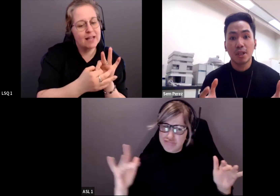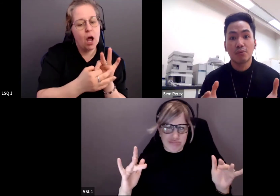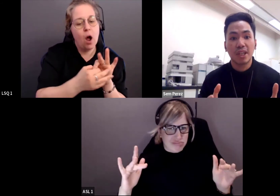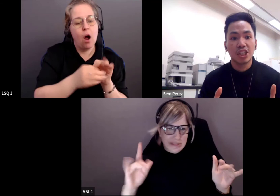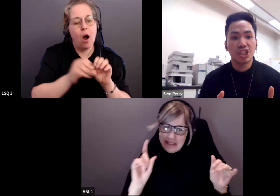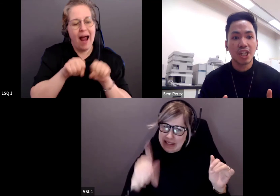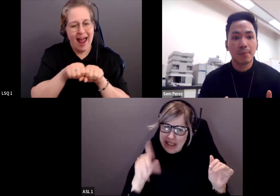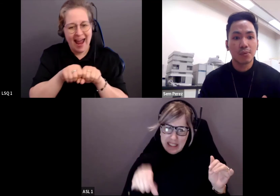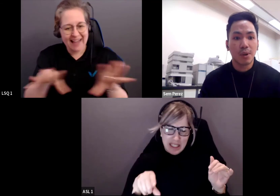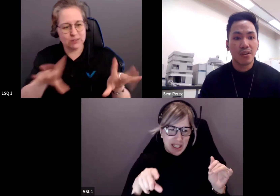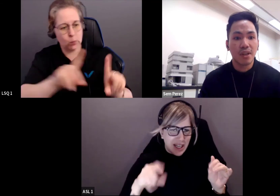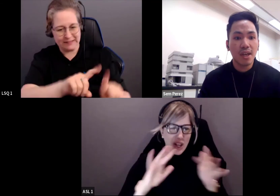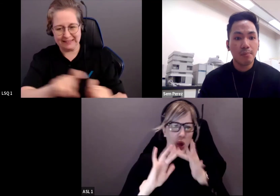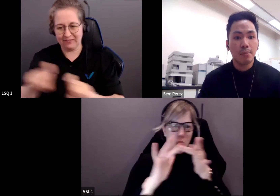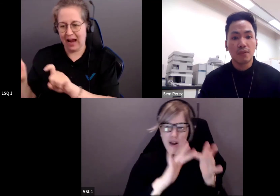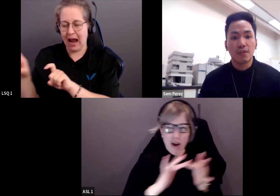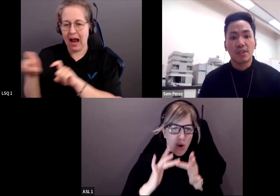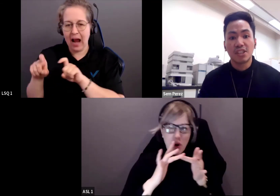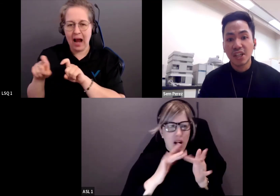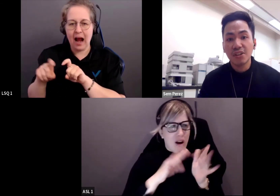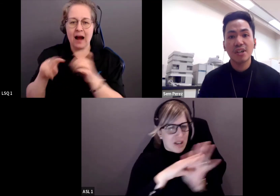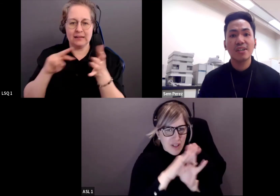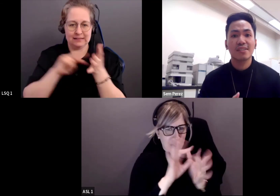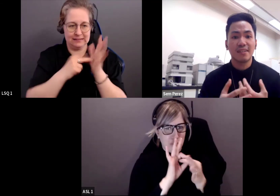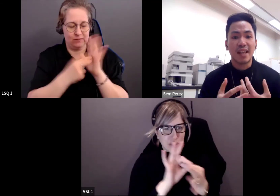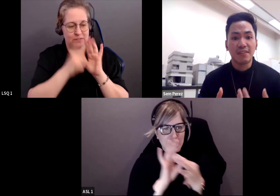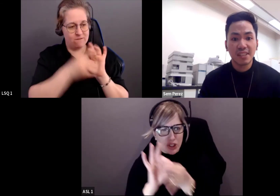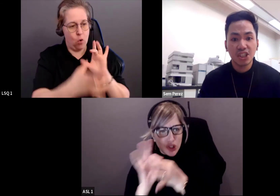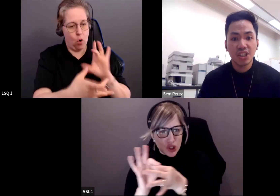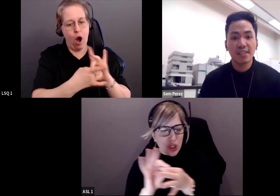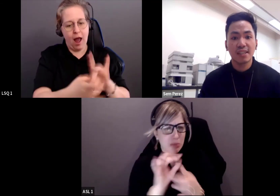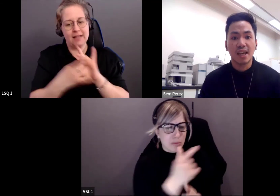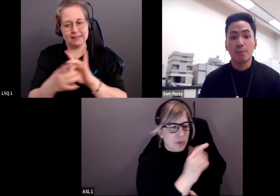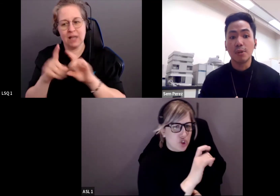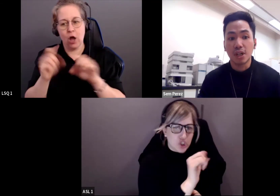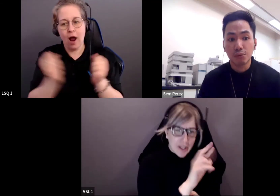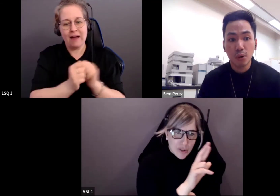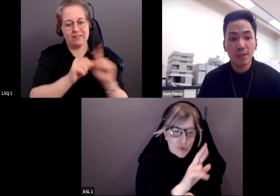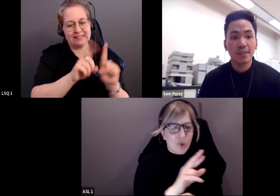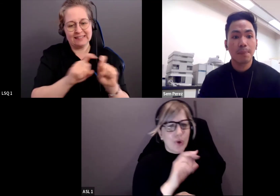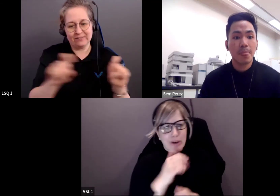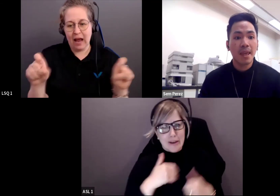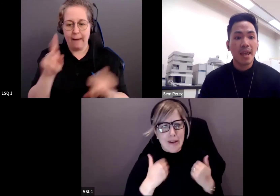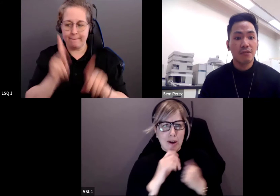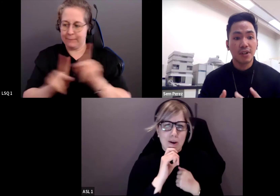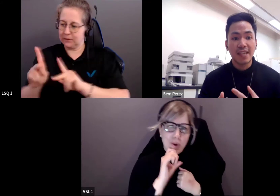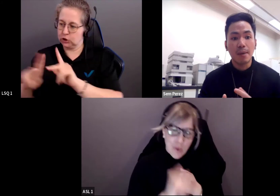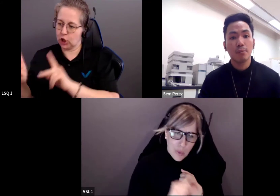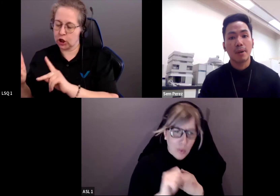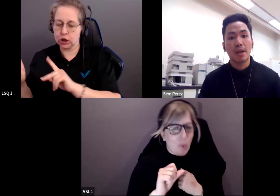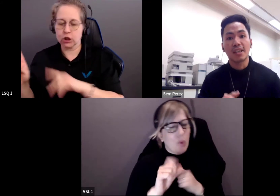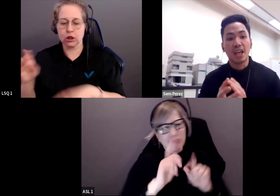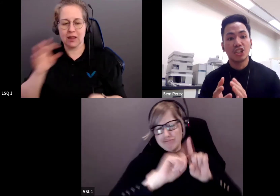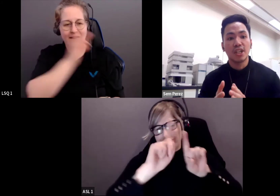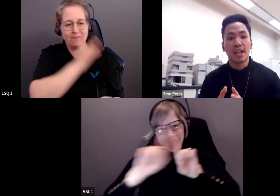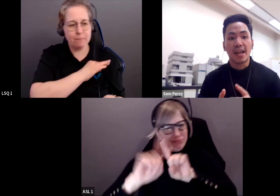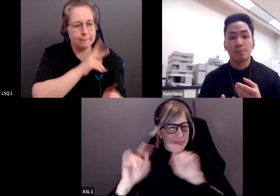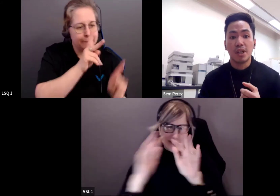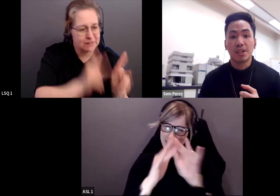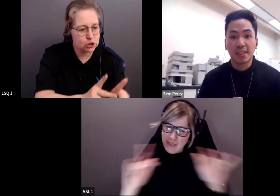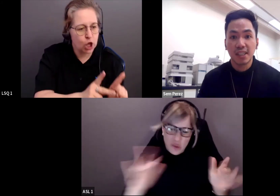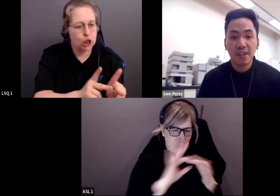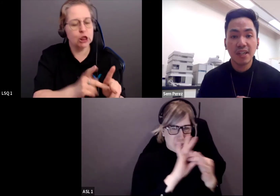Ça signifie que chacun doit pouvoir créer des relations avec des personnes, des bénéficiaires, des